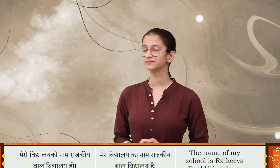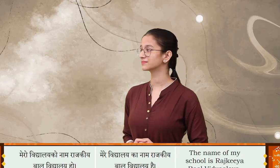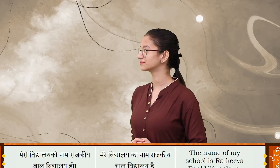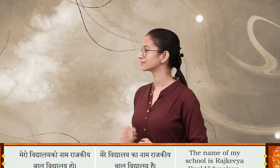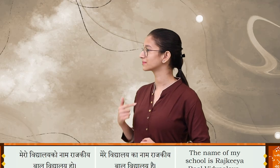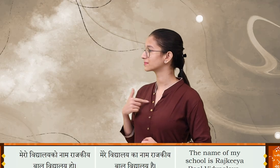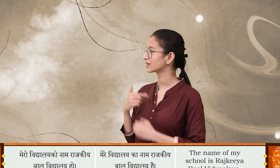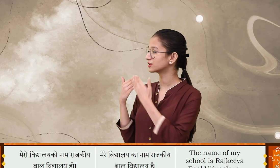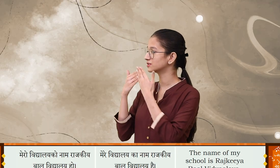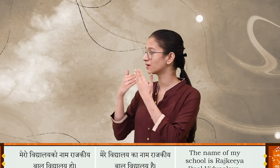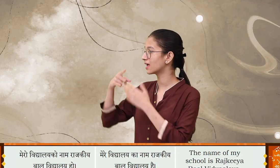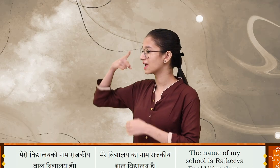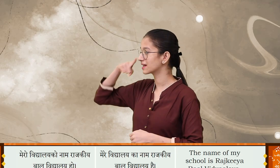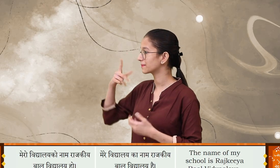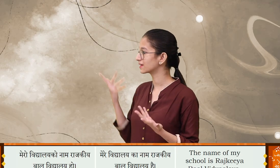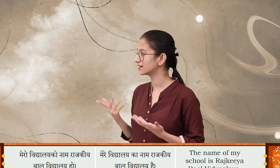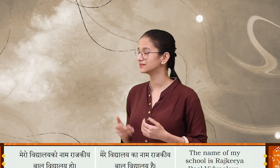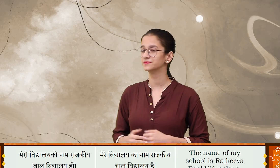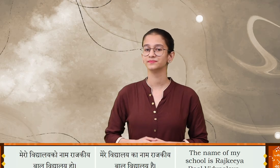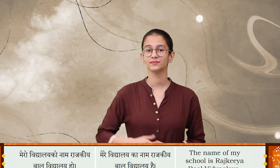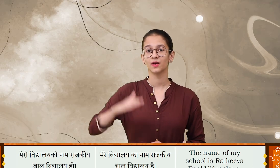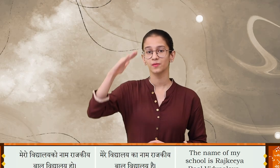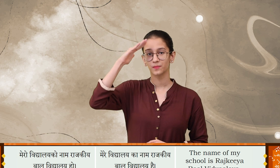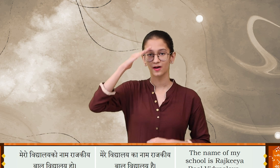मेरो विद्यालाई को नाम राजकिये वाल विद्यालाई हो?